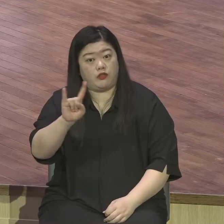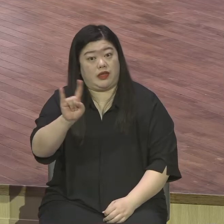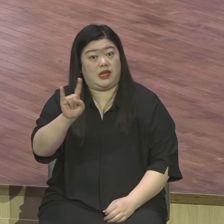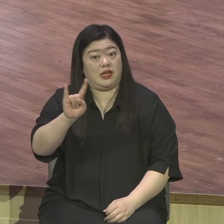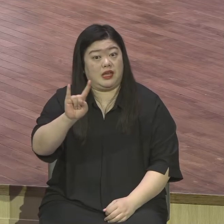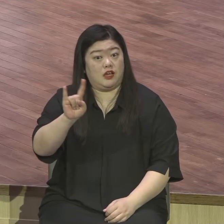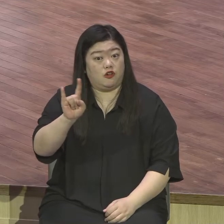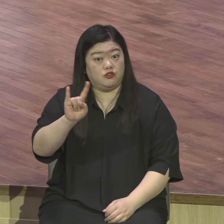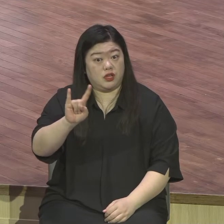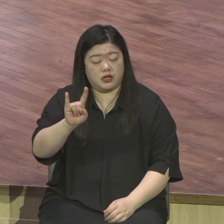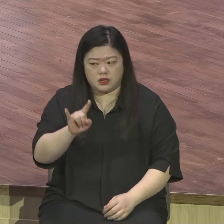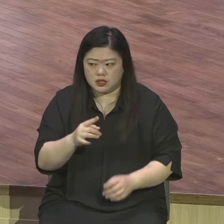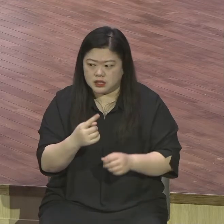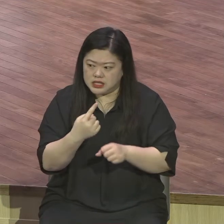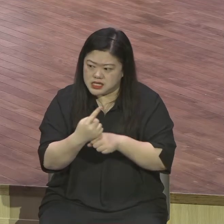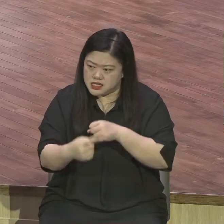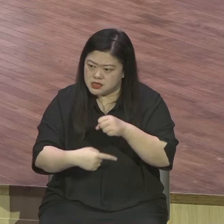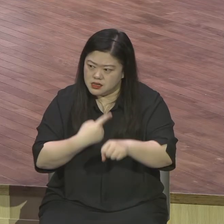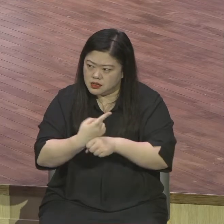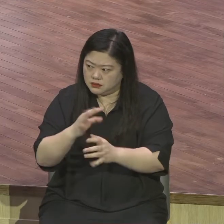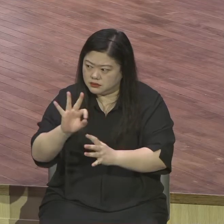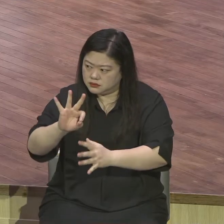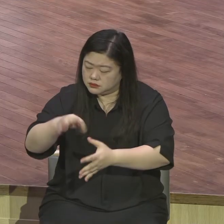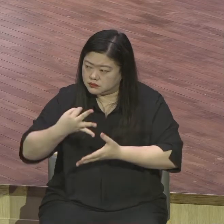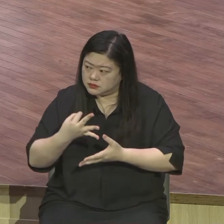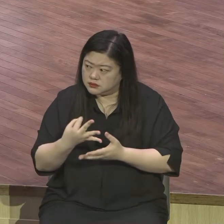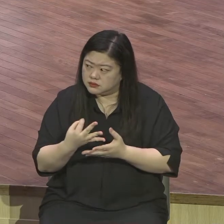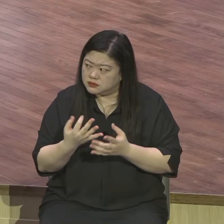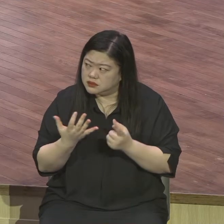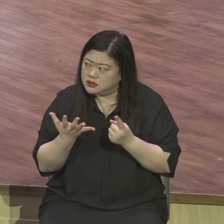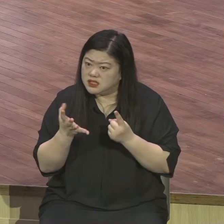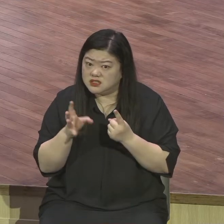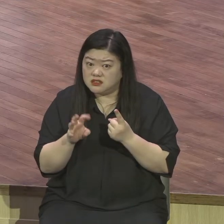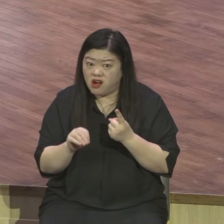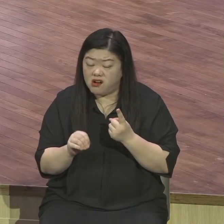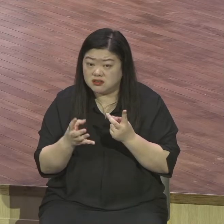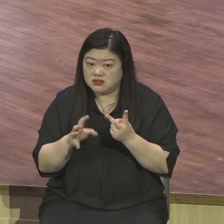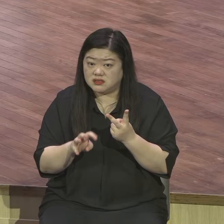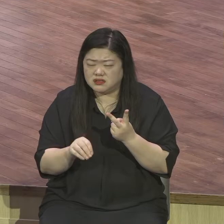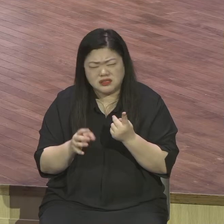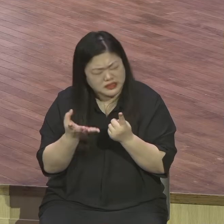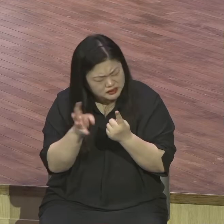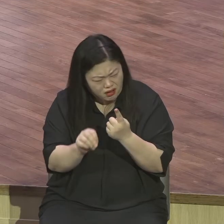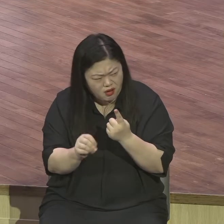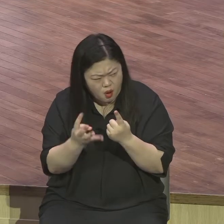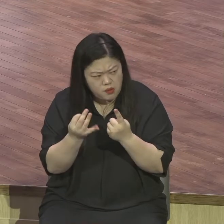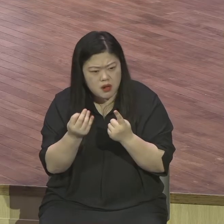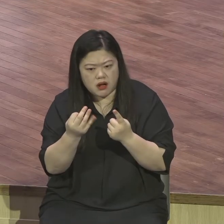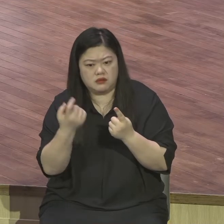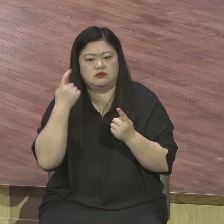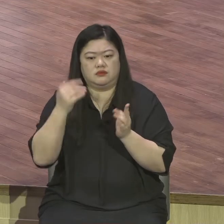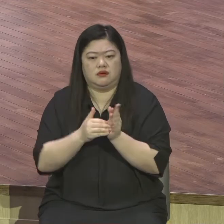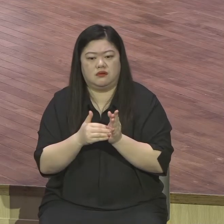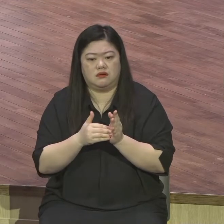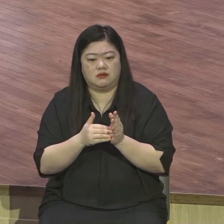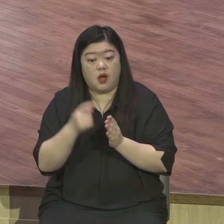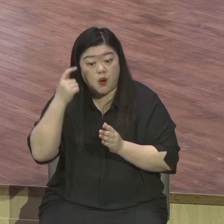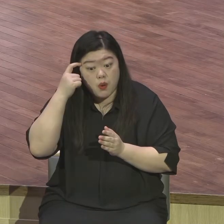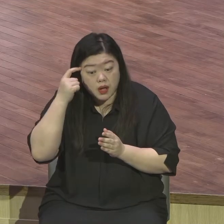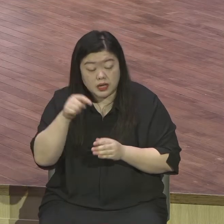여러분 노사 갈등 이거 발생한 것입니다 이 비율을요 우리에게 주어진 구원이